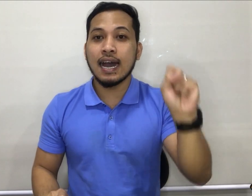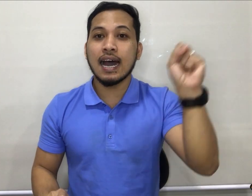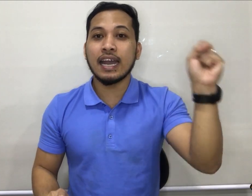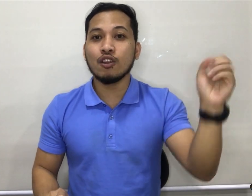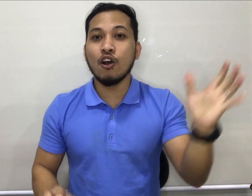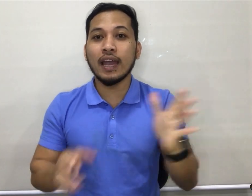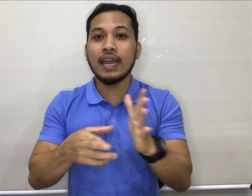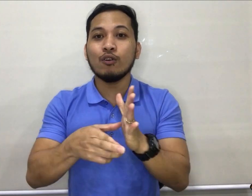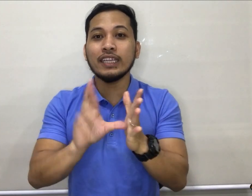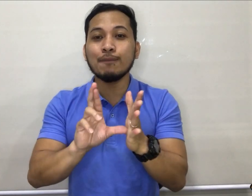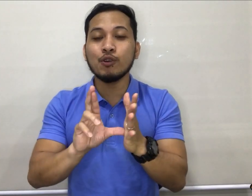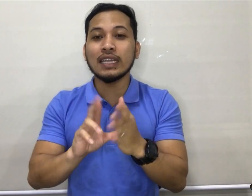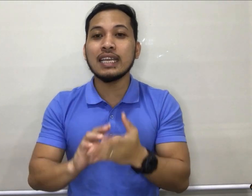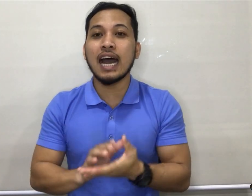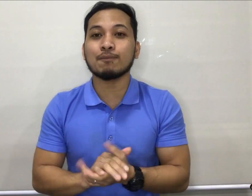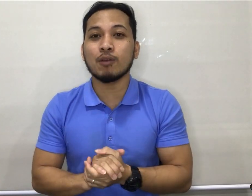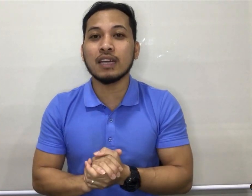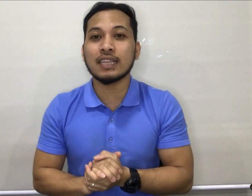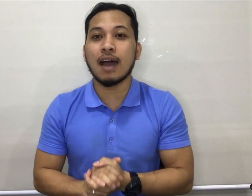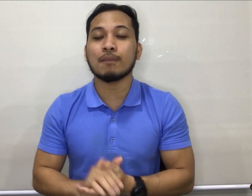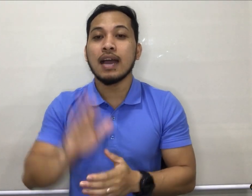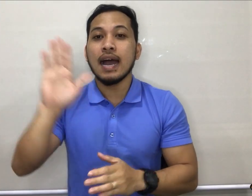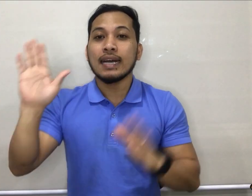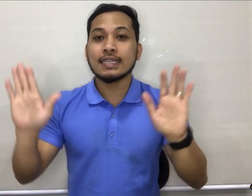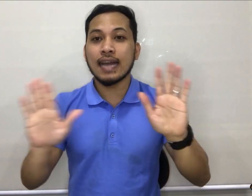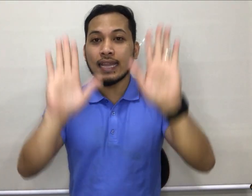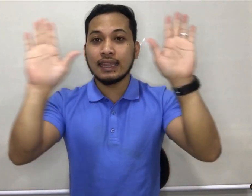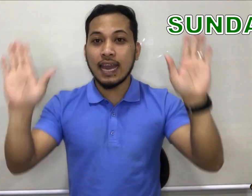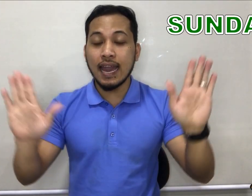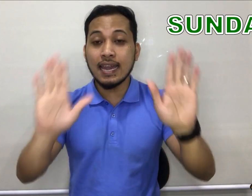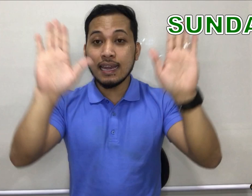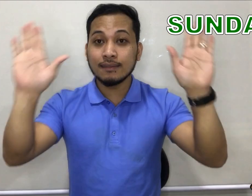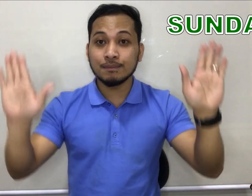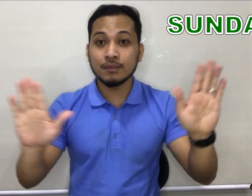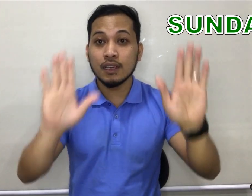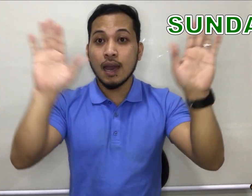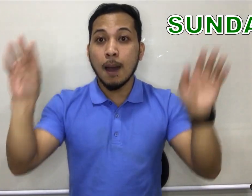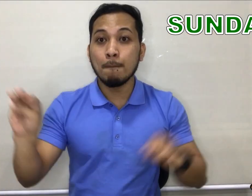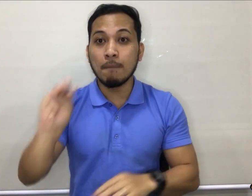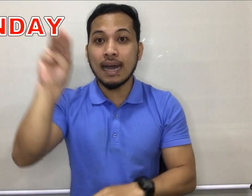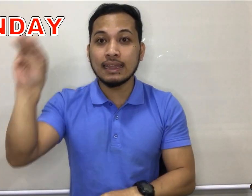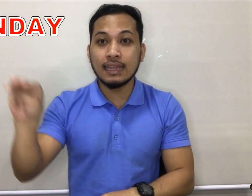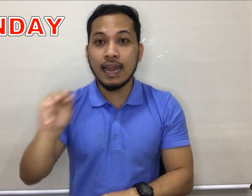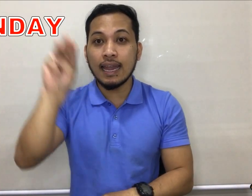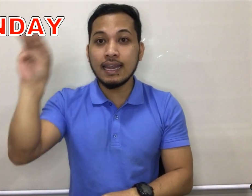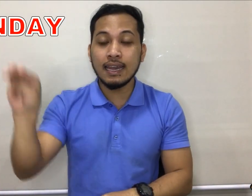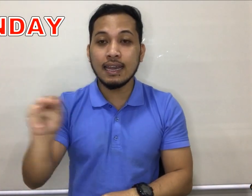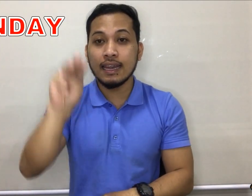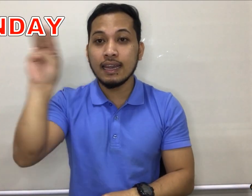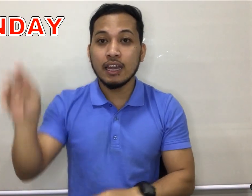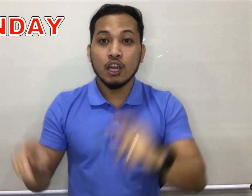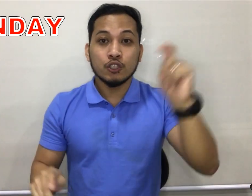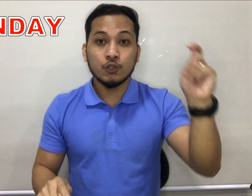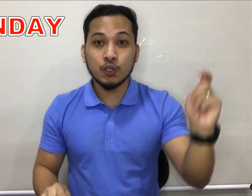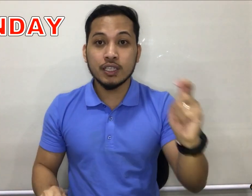hangin. Okay, ulitin po natin lahat from the top. Sunday. Monday. Tuesday.